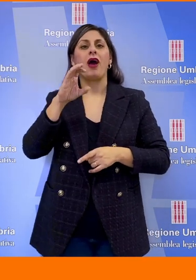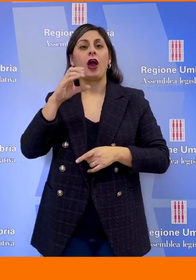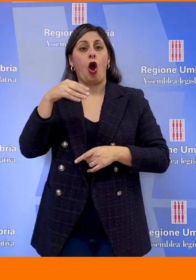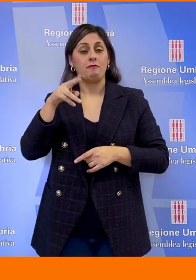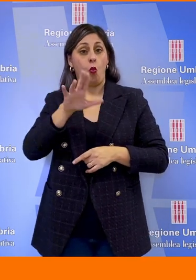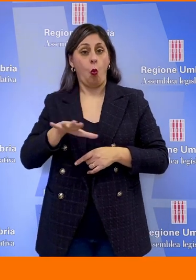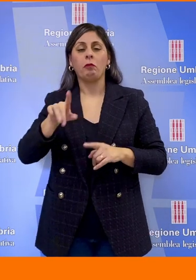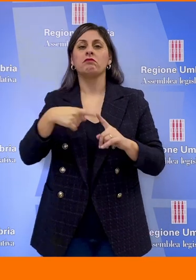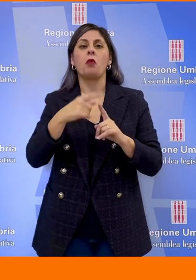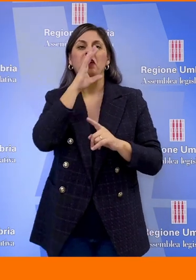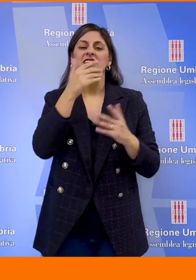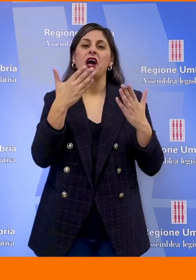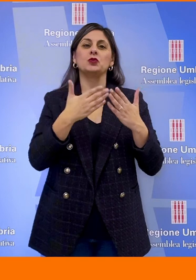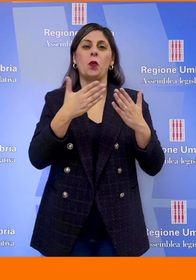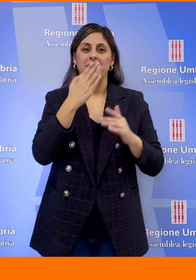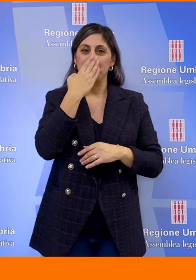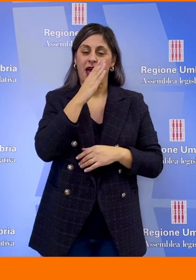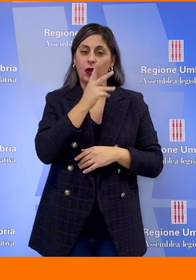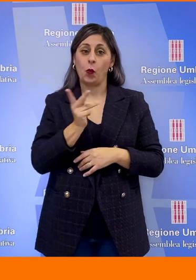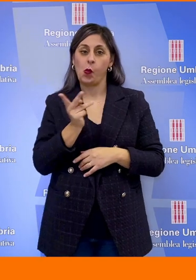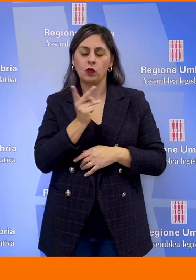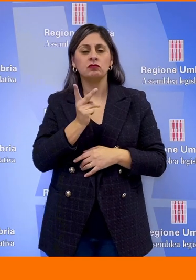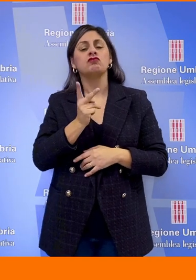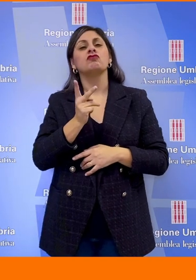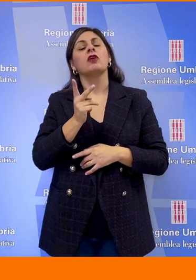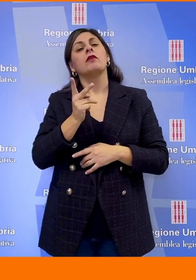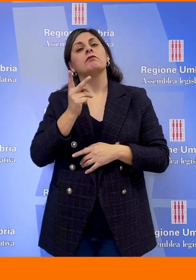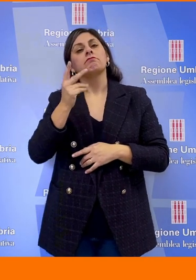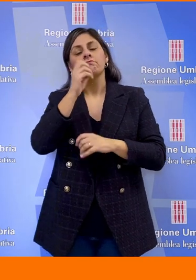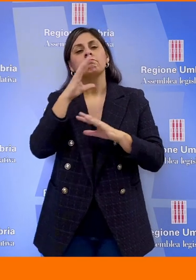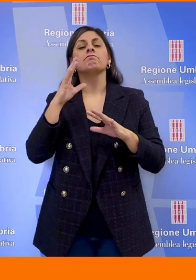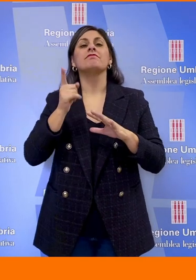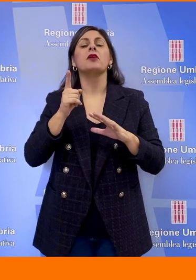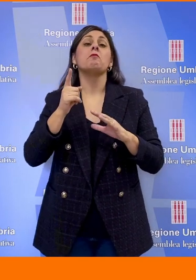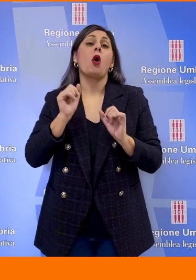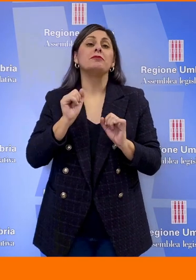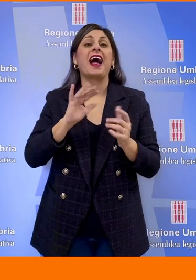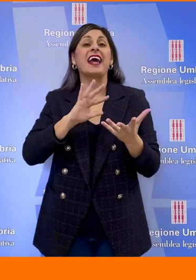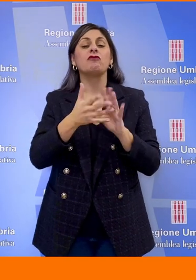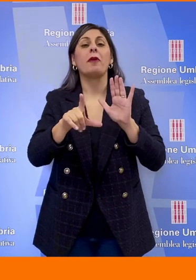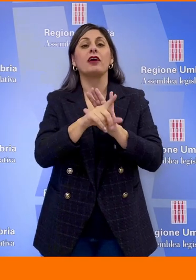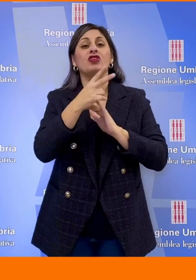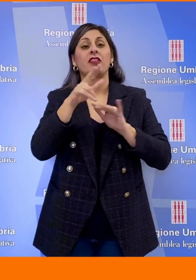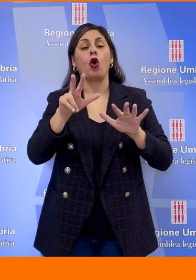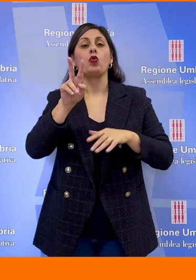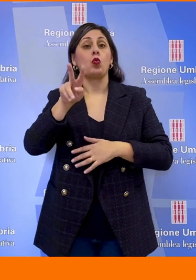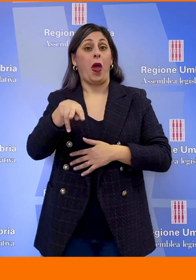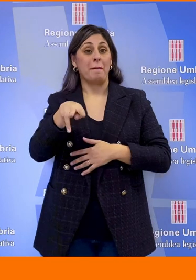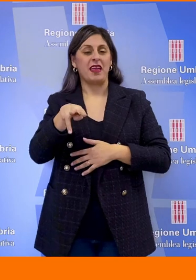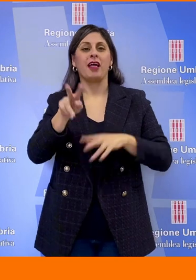dedicata alle ipotesi di riforma della legge 28-2000 meglio nota come par condicio con interventi